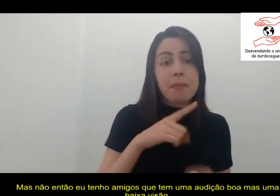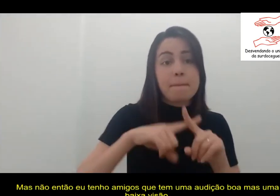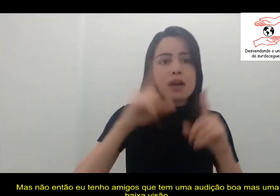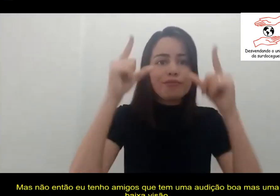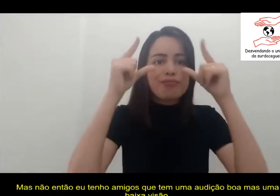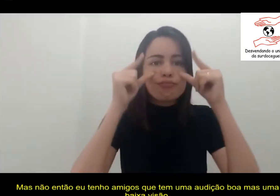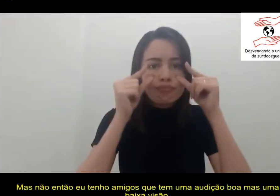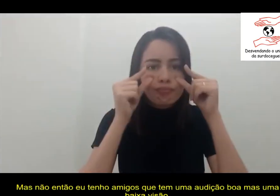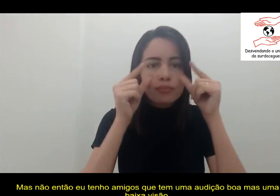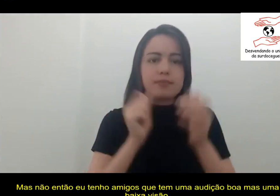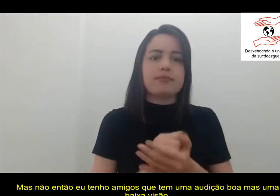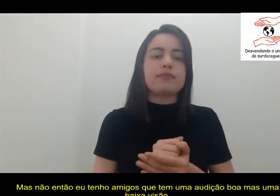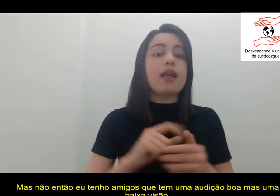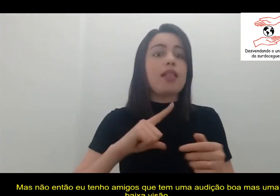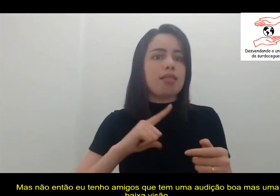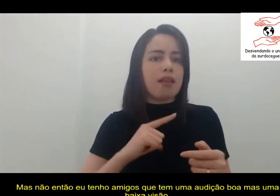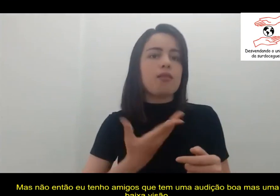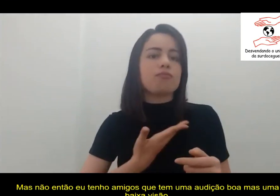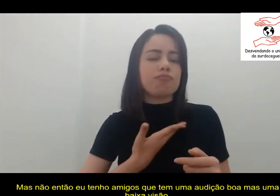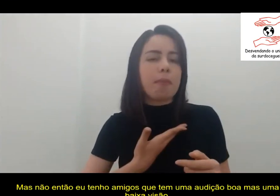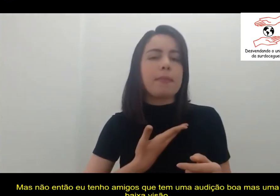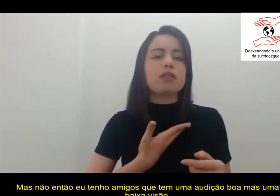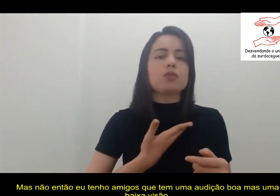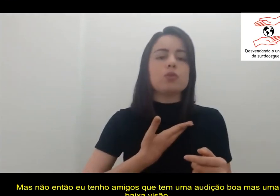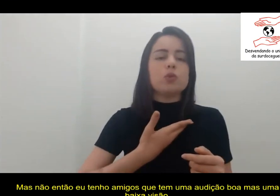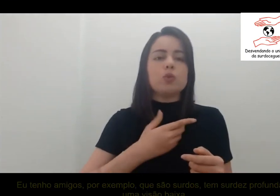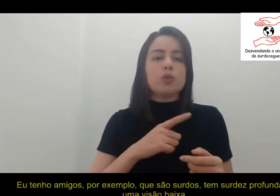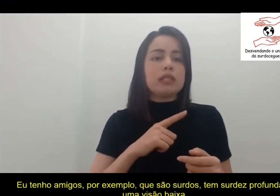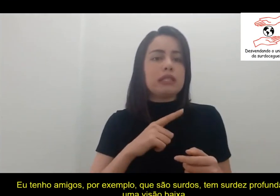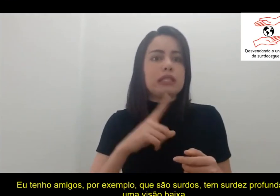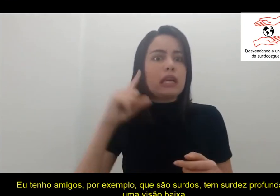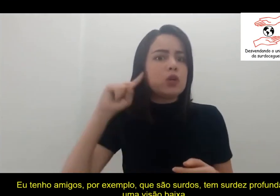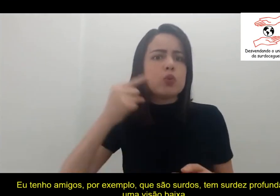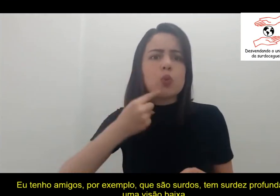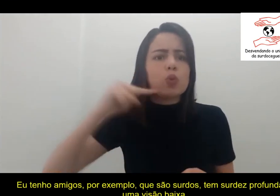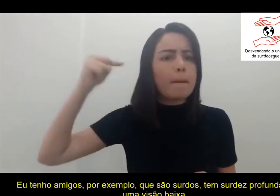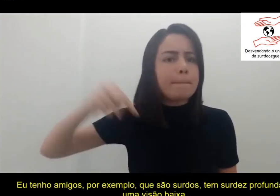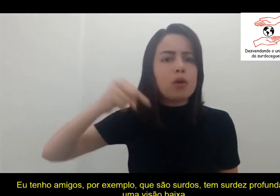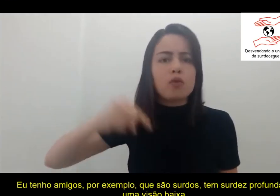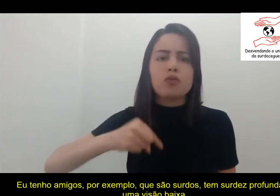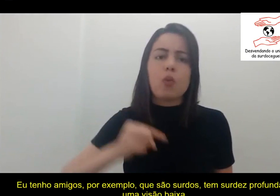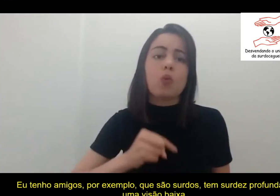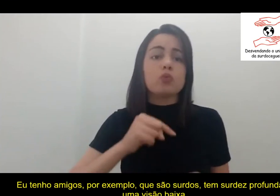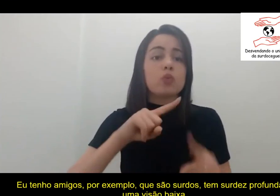uma audição boa, mas uma baixa visão. Eu tenho amigos, por exemplo, que têm surdez